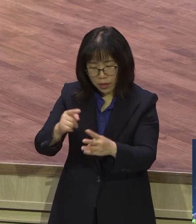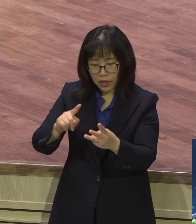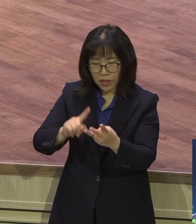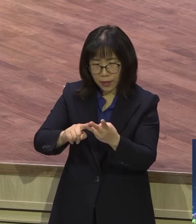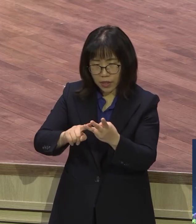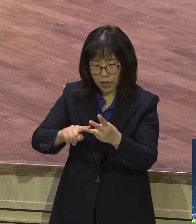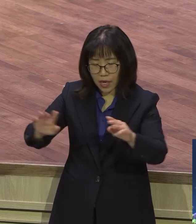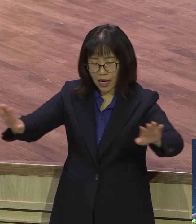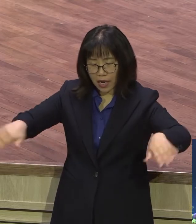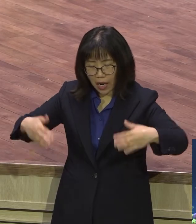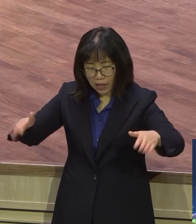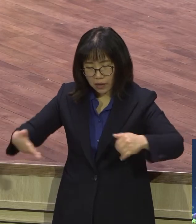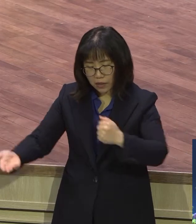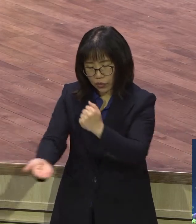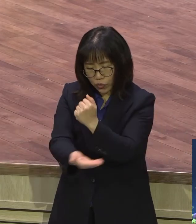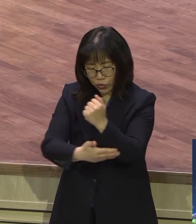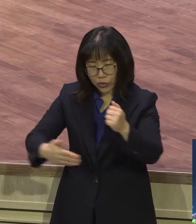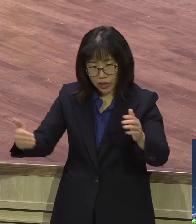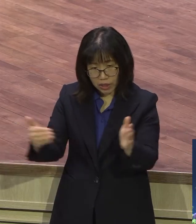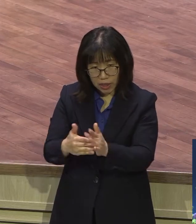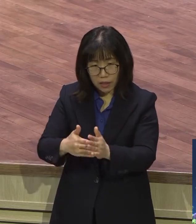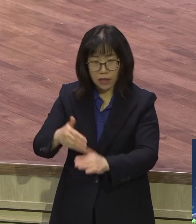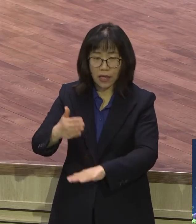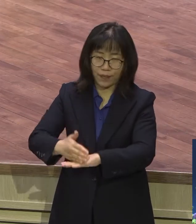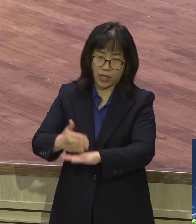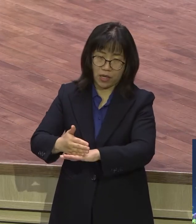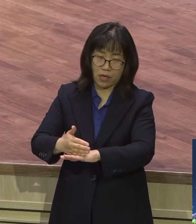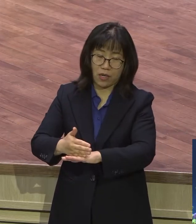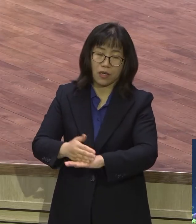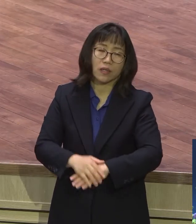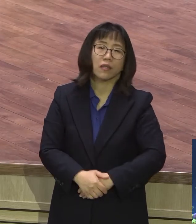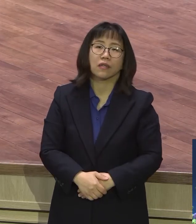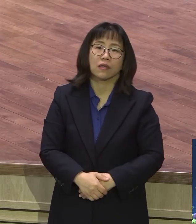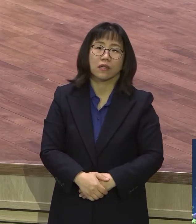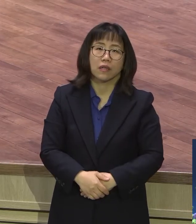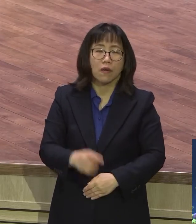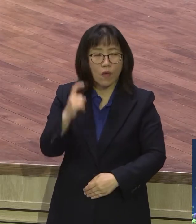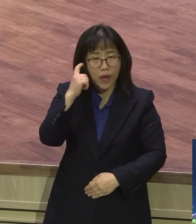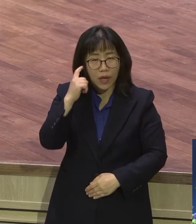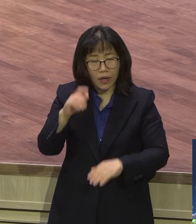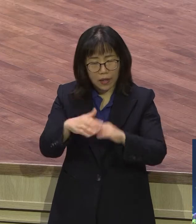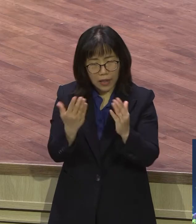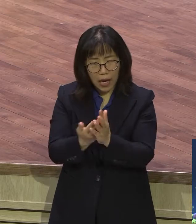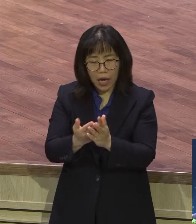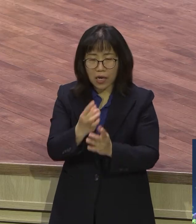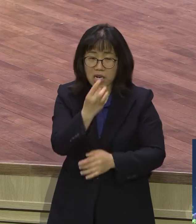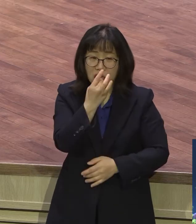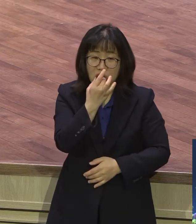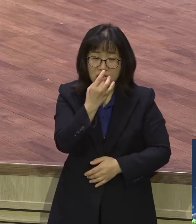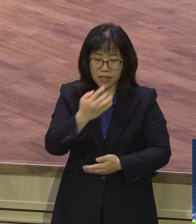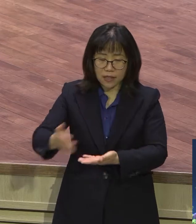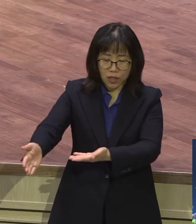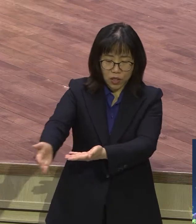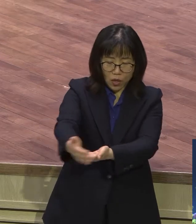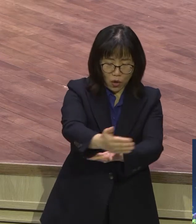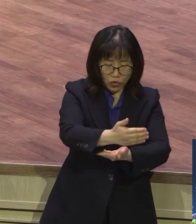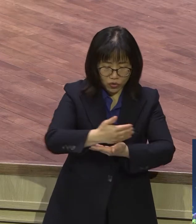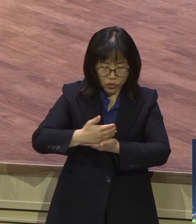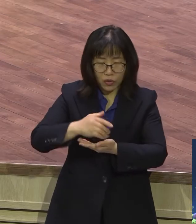추수감사절 왜 하나님께서 이 세 번의 절기를 모두 곡식 거두는 것과 연결시켜서